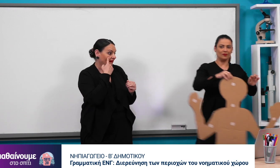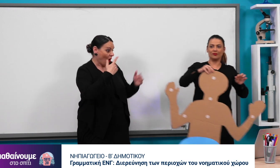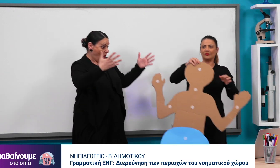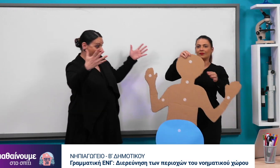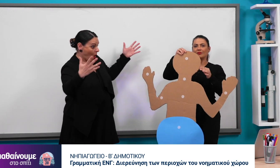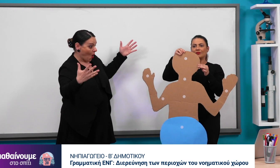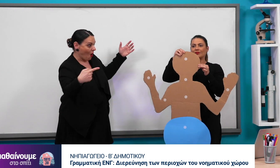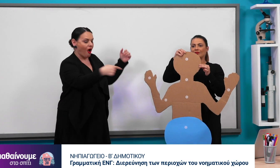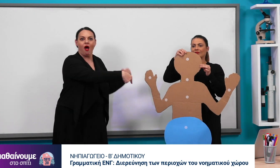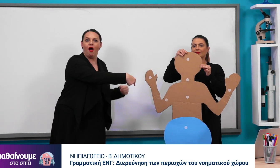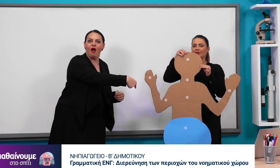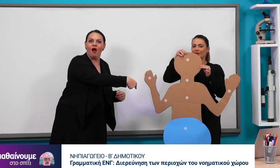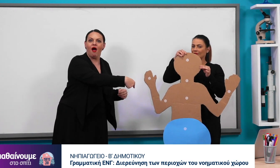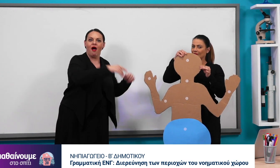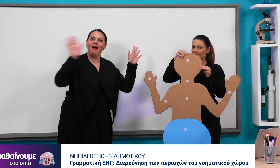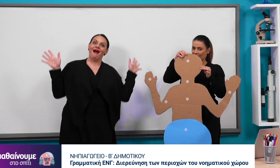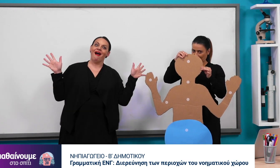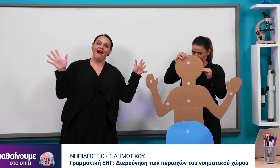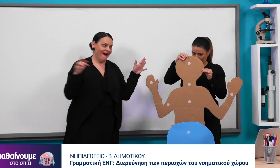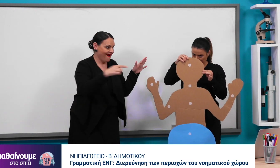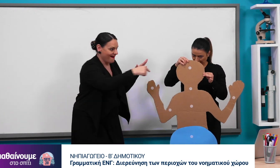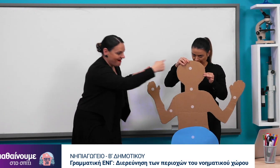Έχω φτιάξει κι εγώ ήδη ένα χάρτινο ανθρωπάκι.